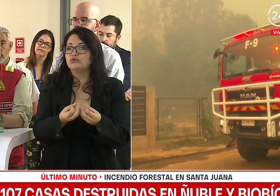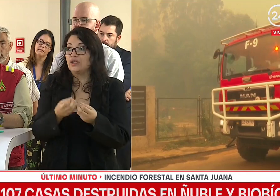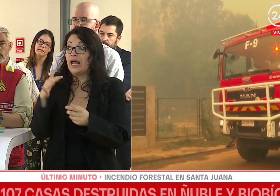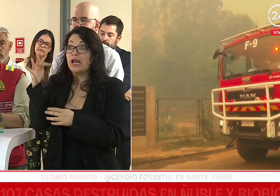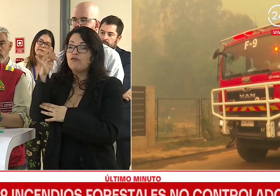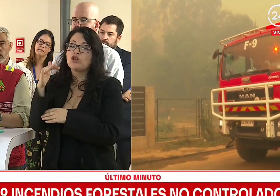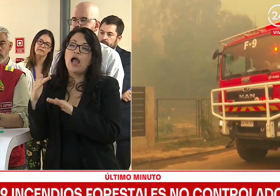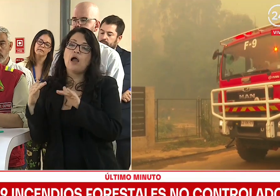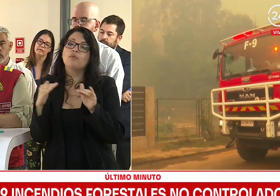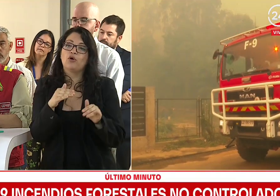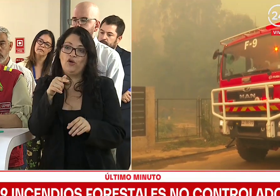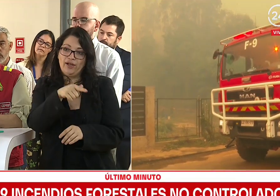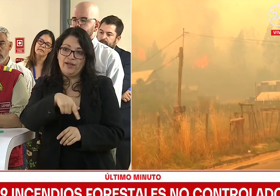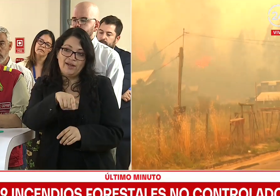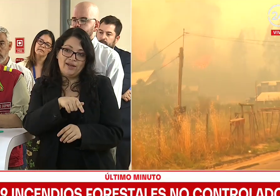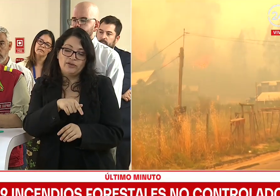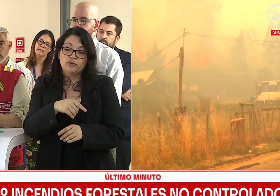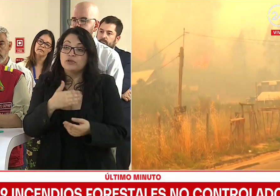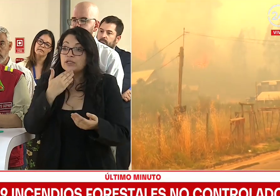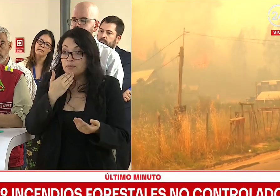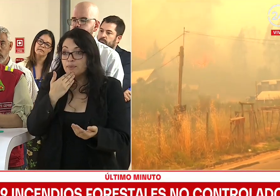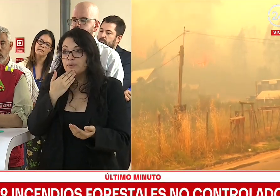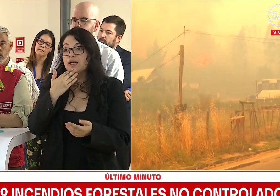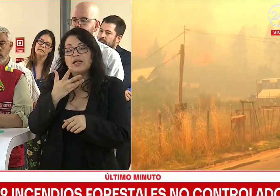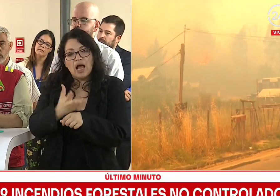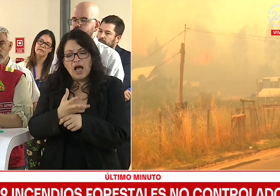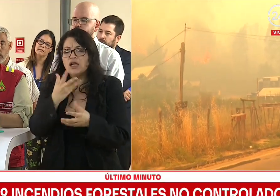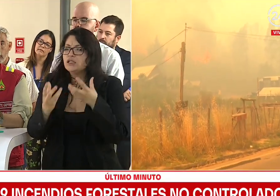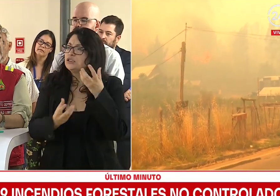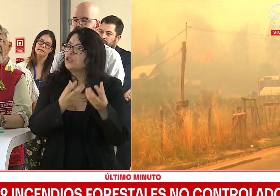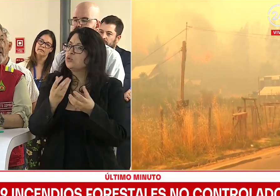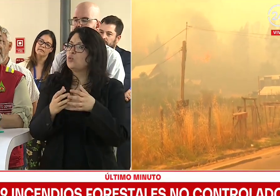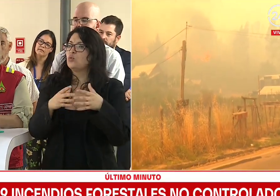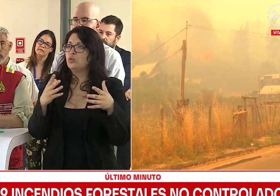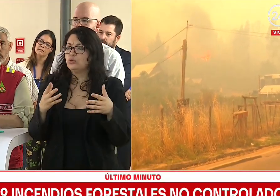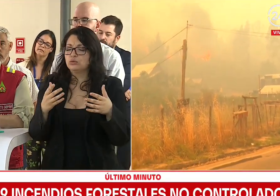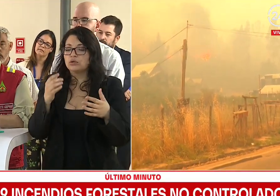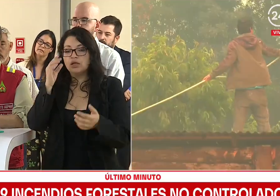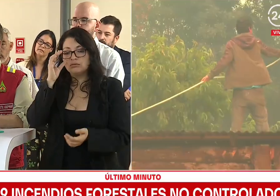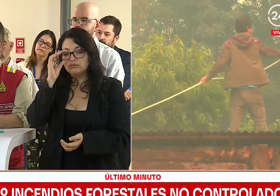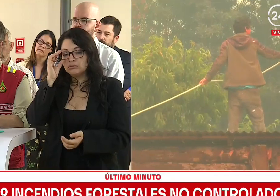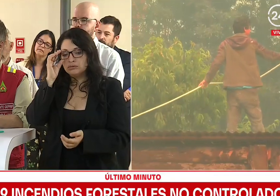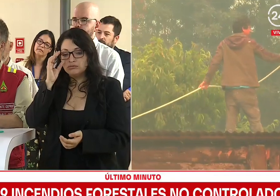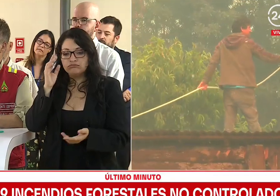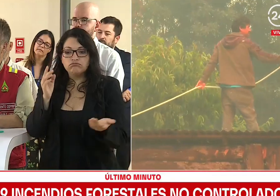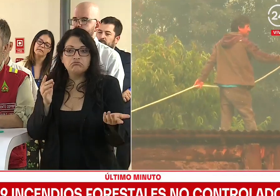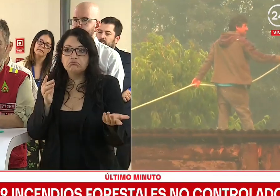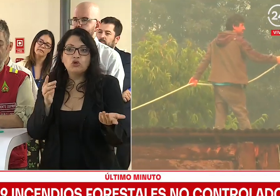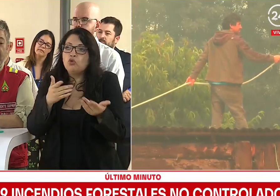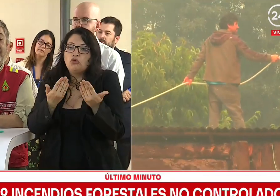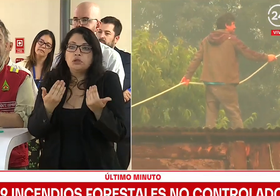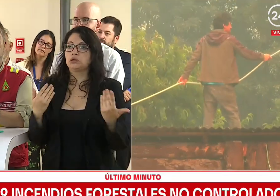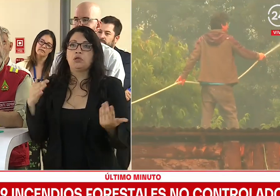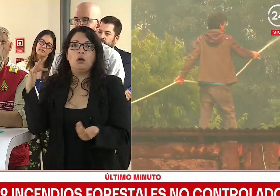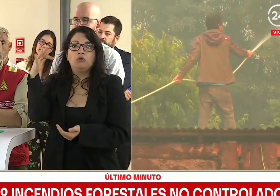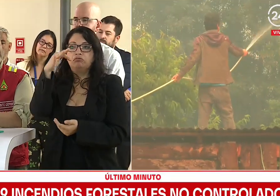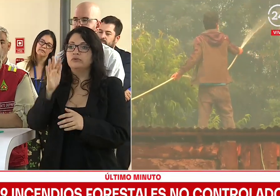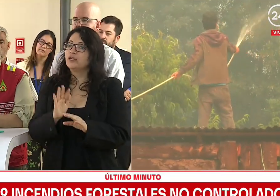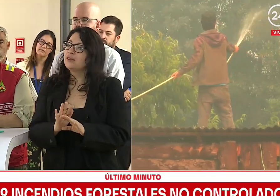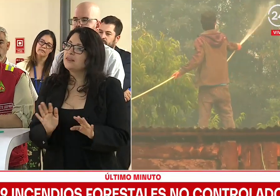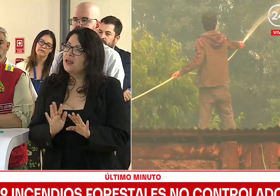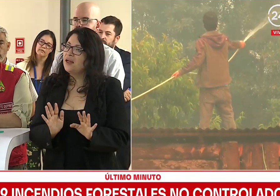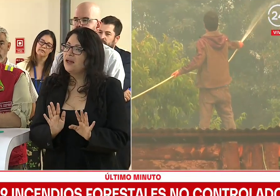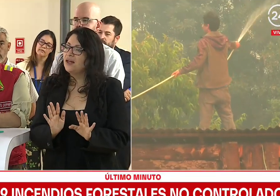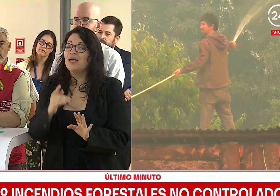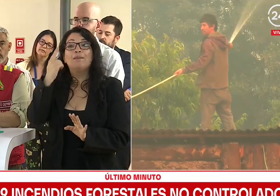en apoyo. Por lo tanto, también hay muchos incendios, los cuales no se precisa de la operación de aeronaves, pero sí